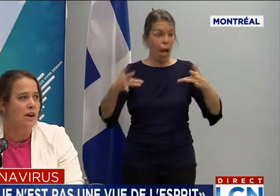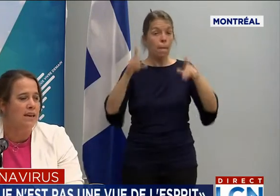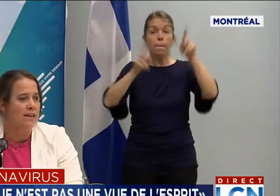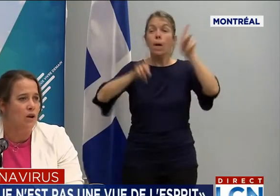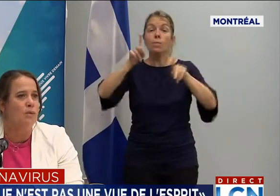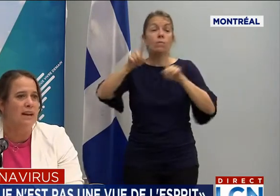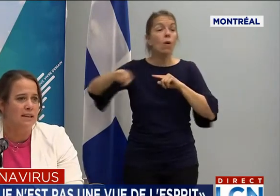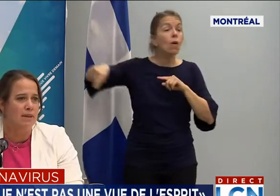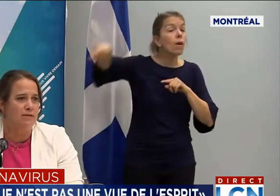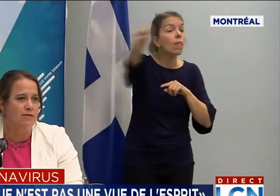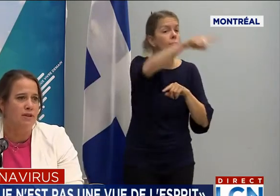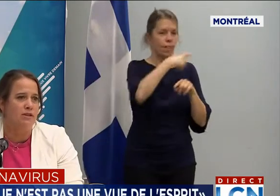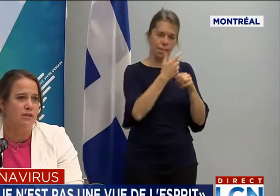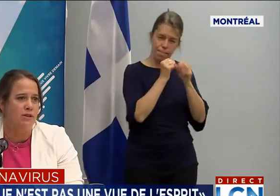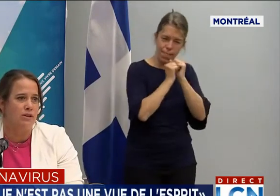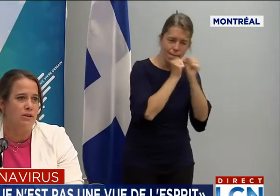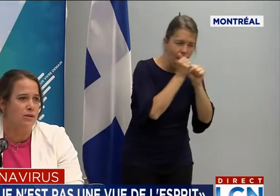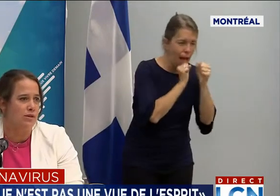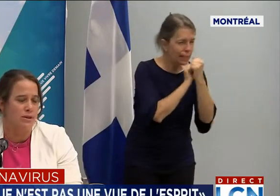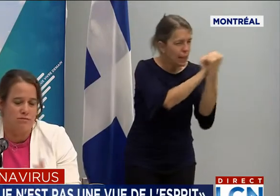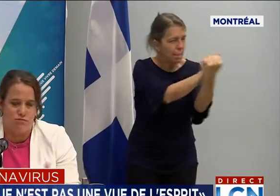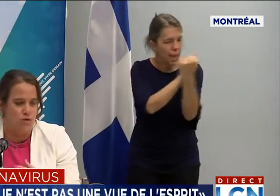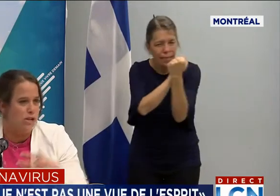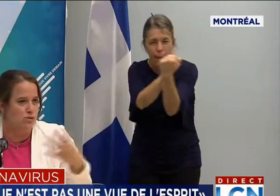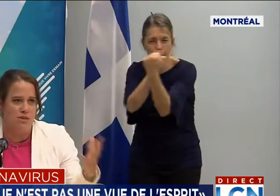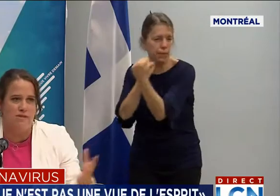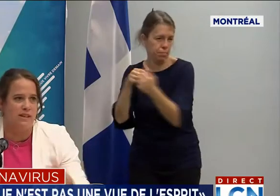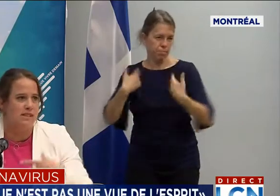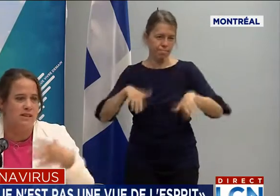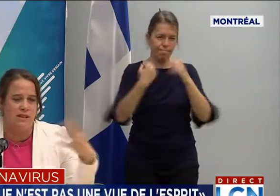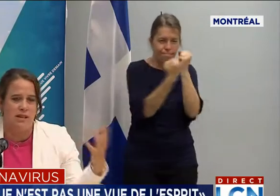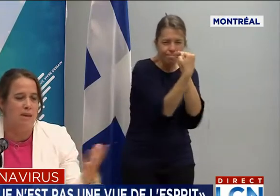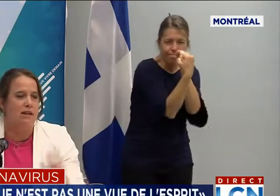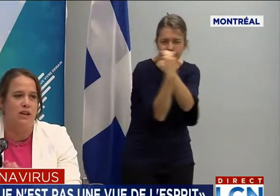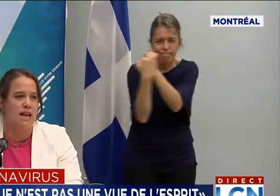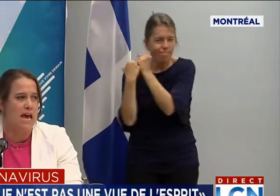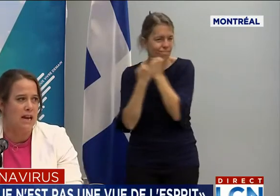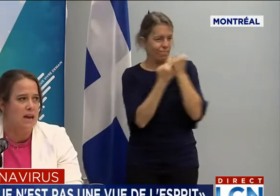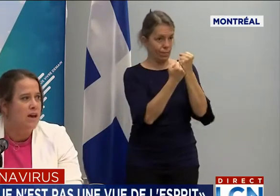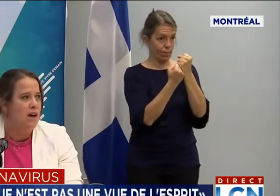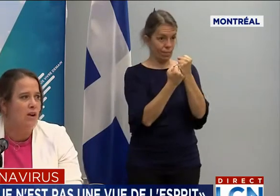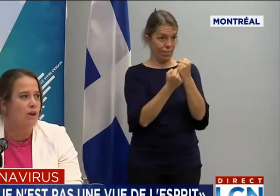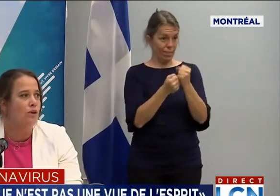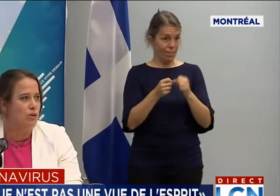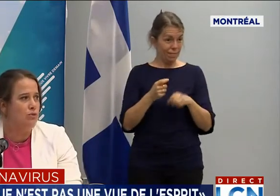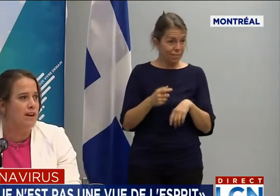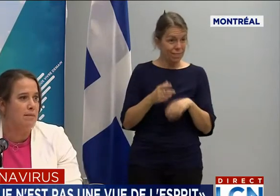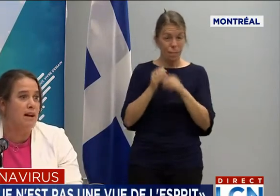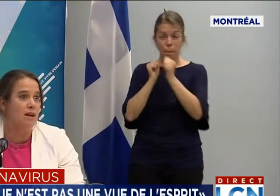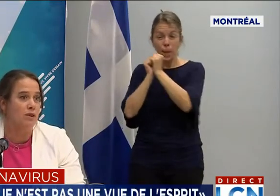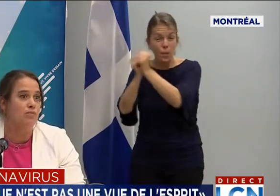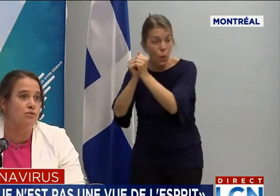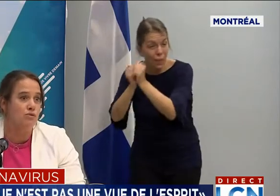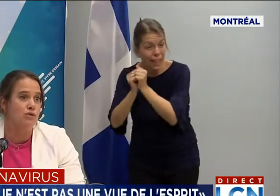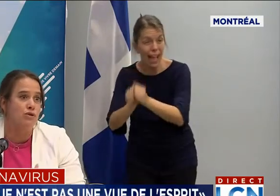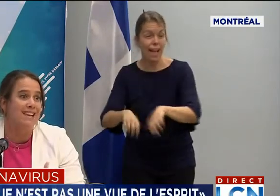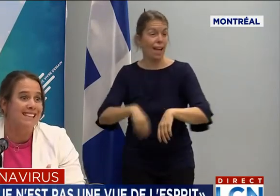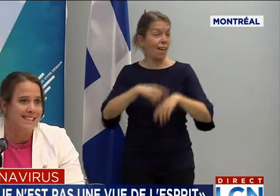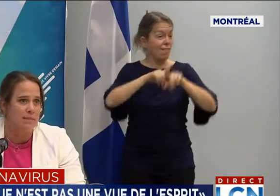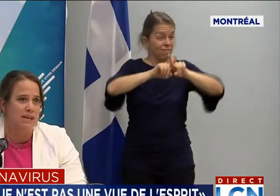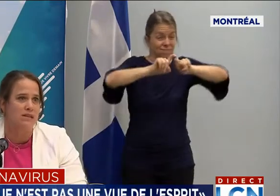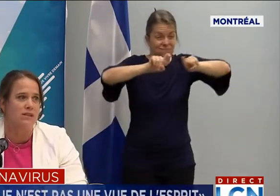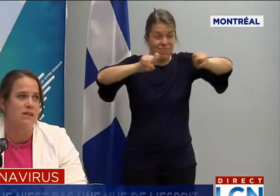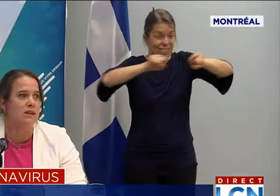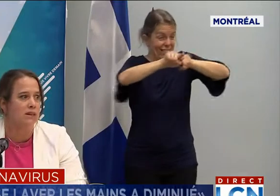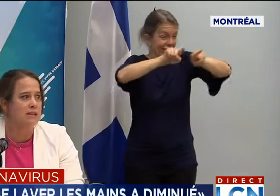et qui ont prêté main-forte des universités, des partenaires. On a eu vraiment plus de